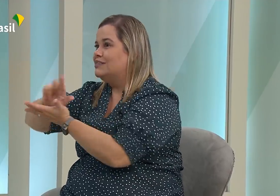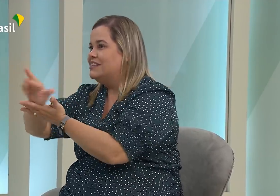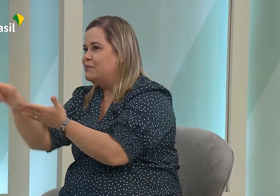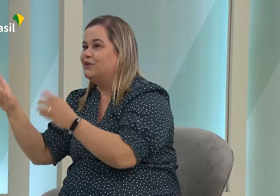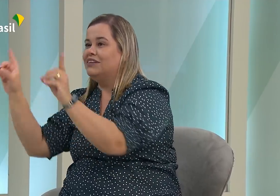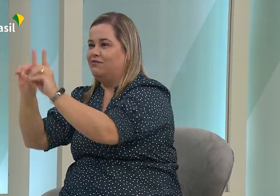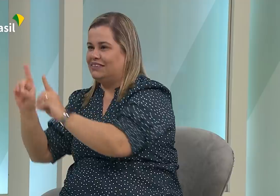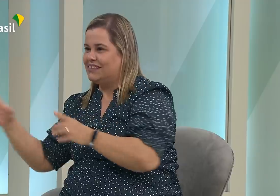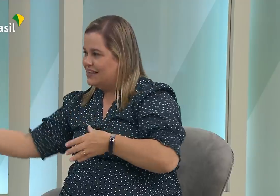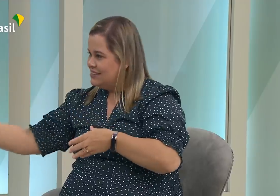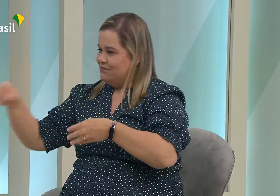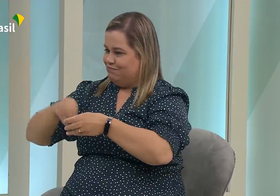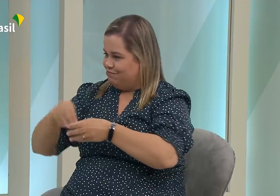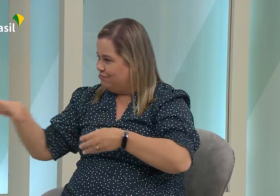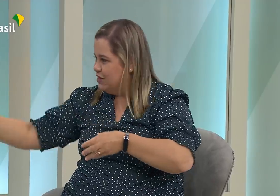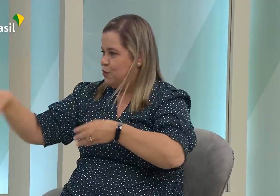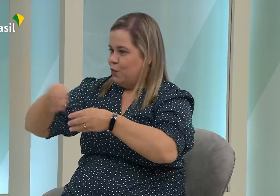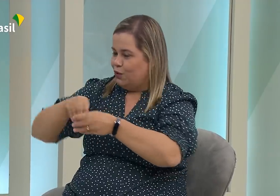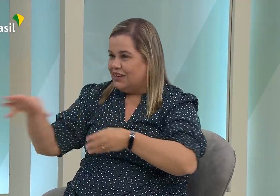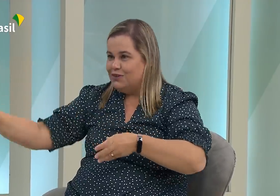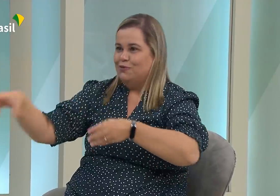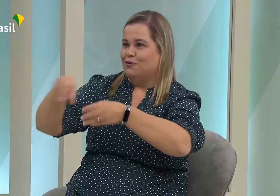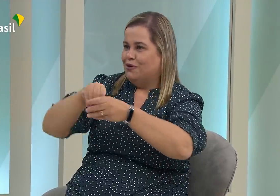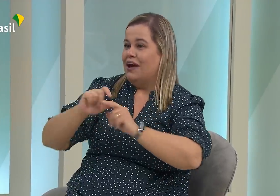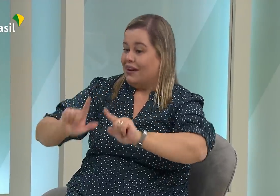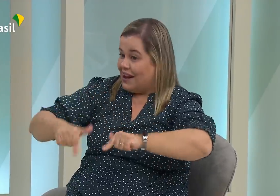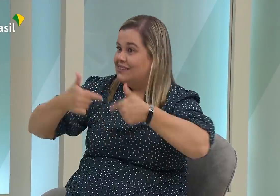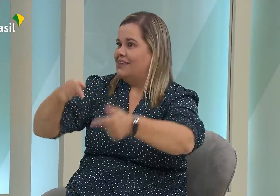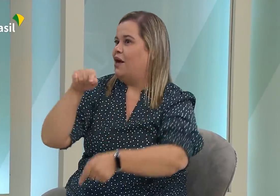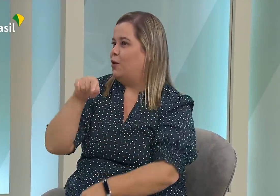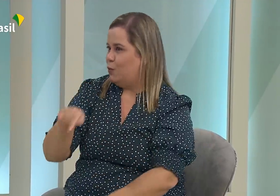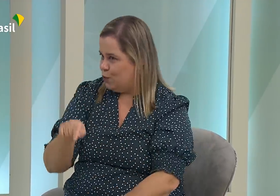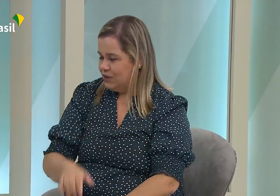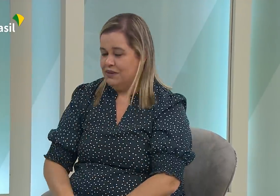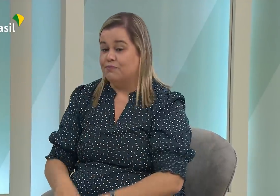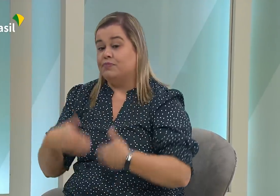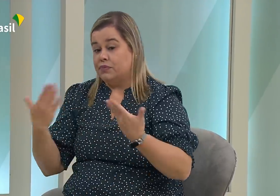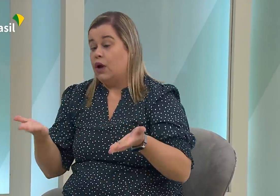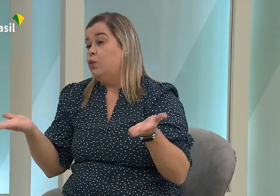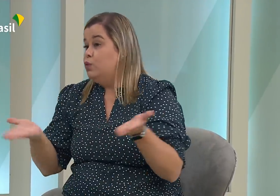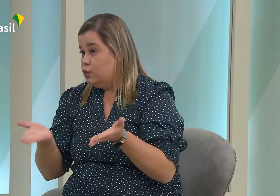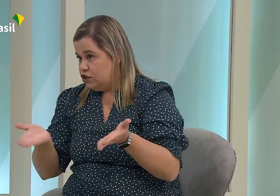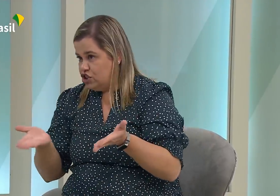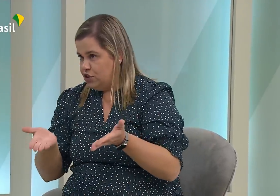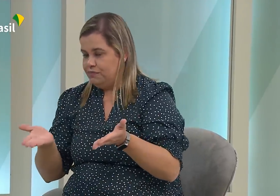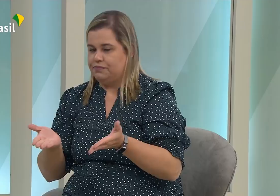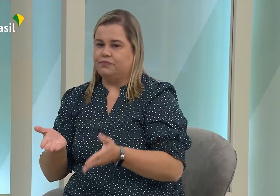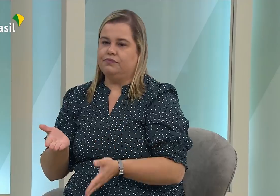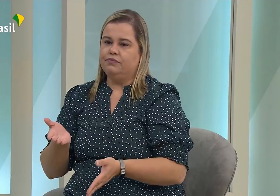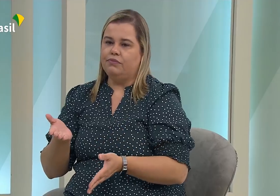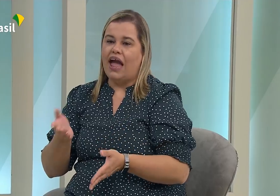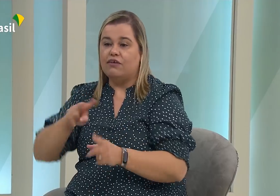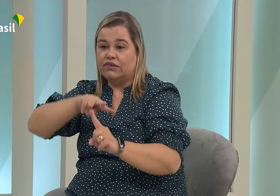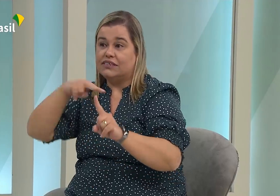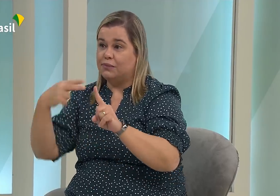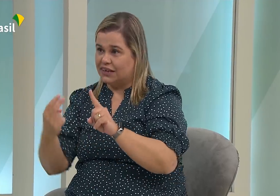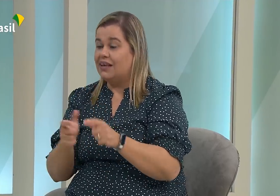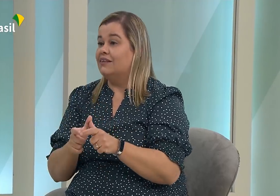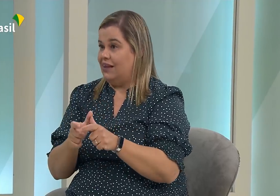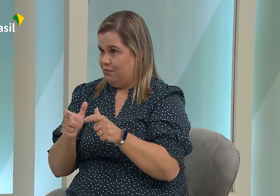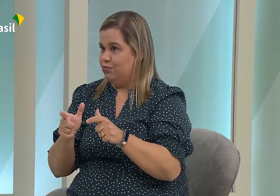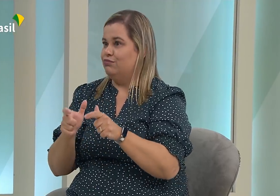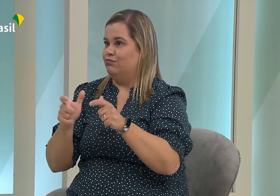alcançar espaços, né? A estar a conseguir direitos, a conseguir protagonismo. Então, eles começaram